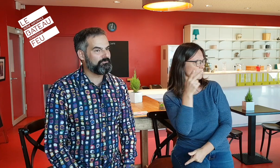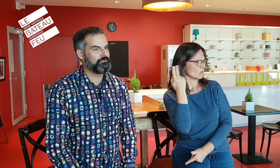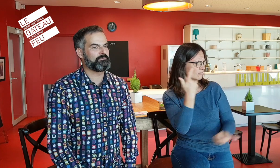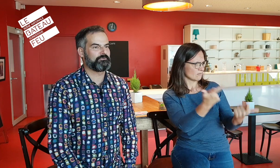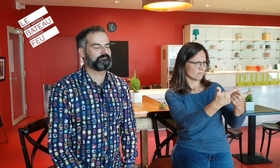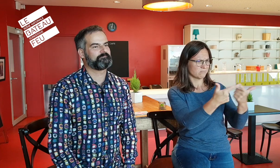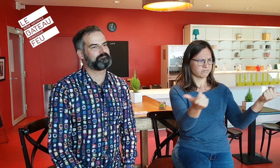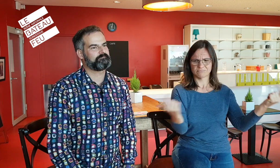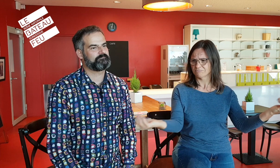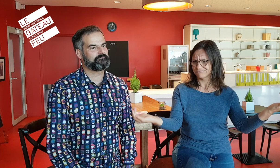culture.